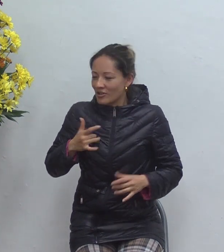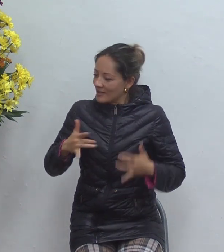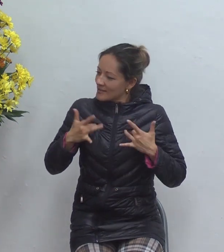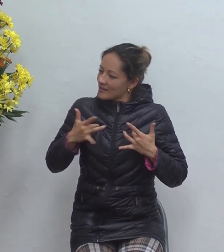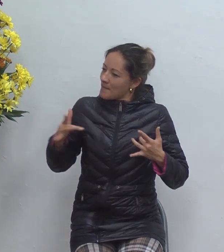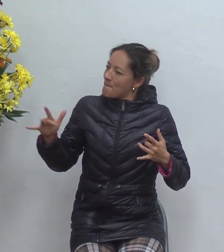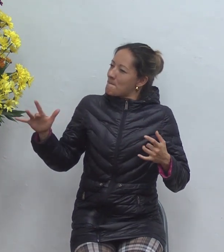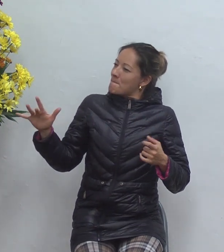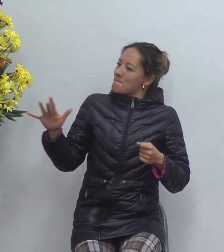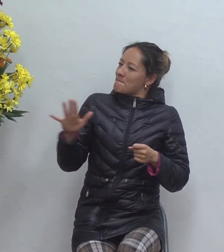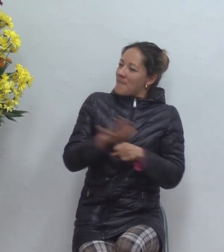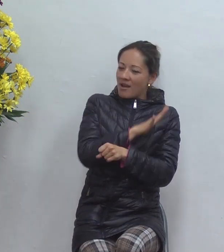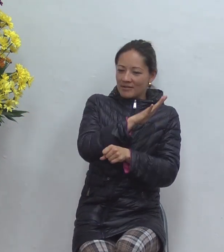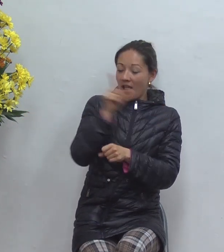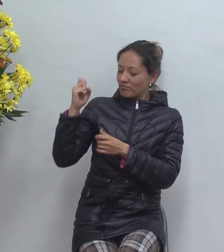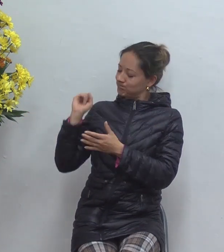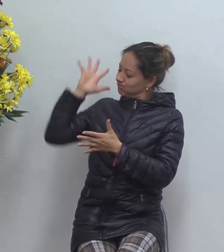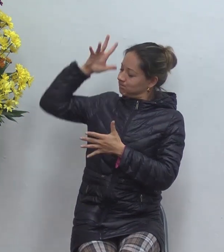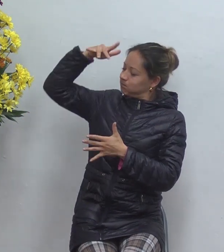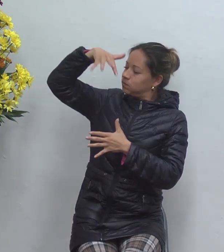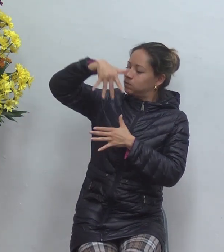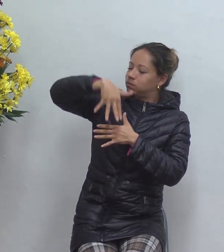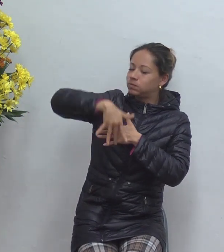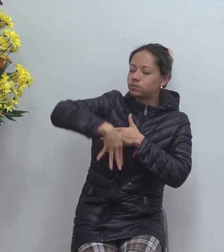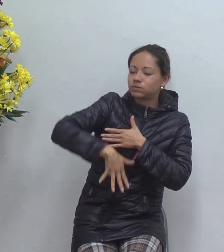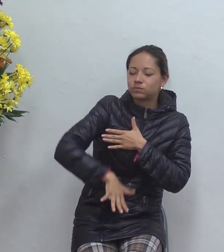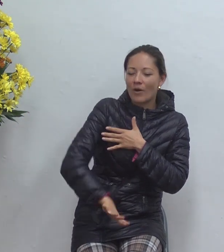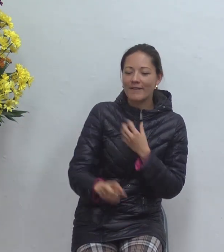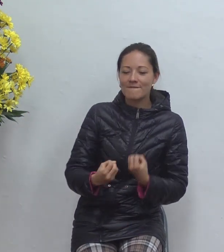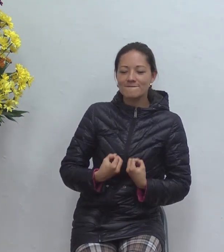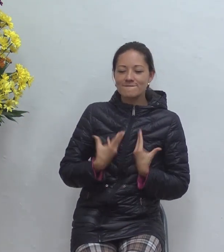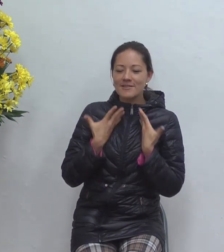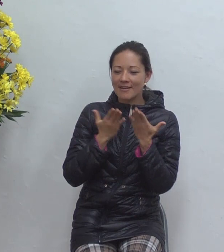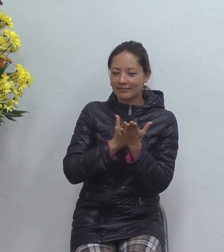seré en él una fuente que salte para vida eterna yo soy el pan de vida